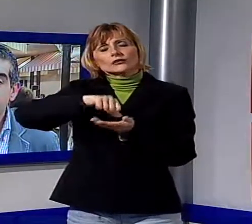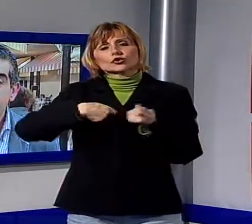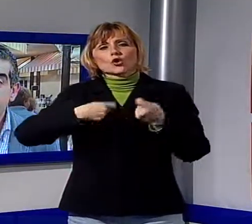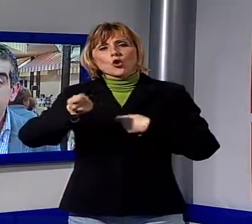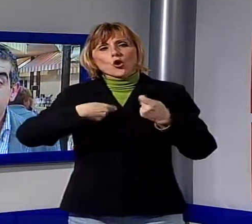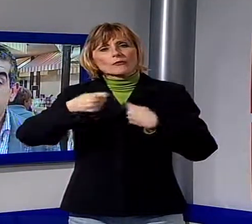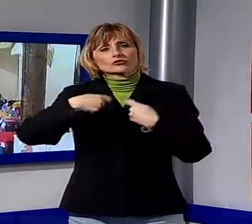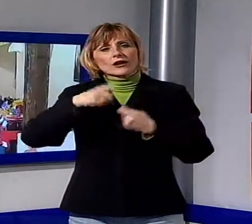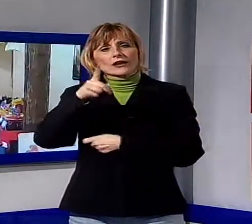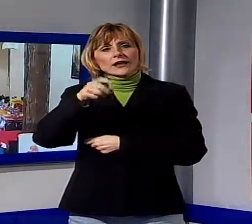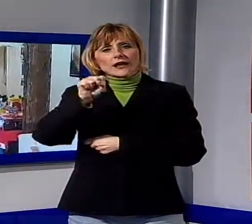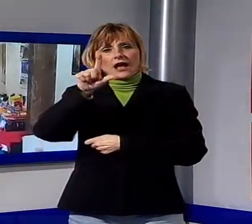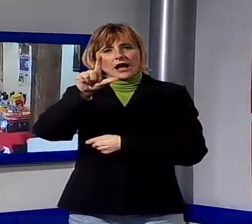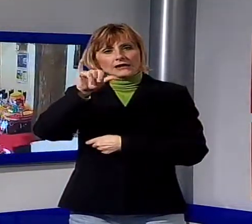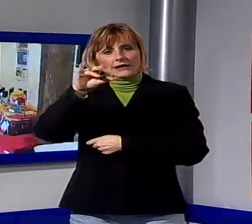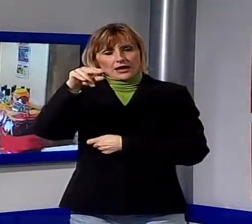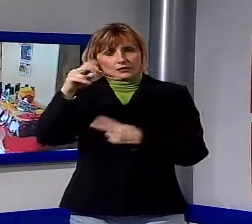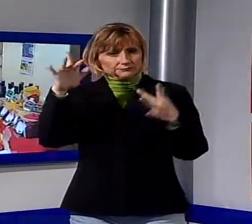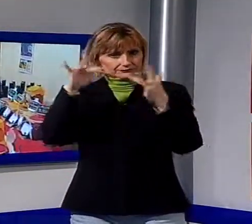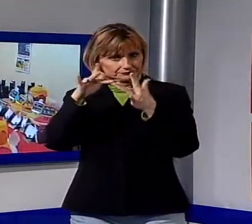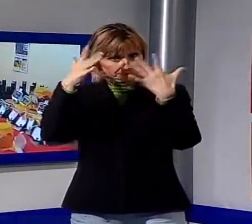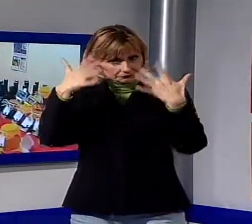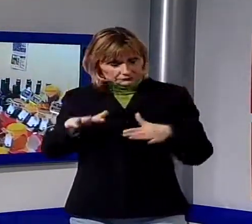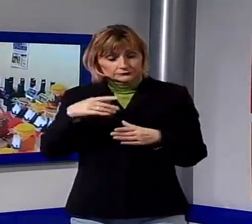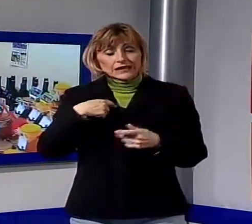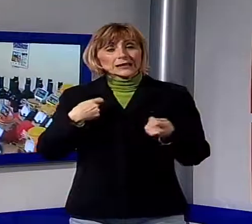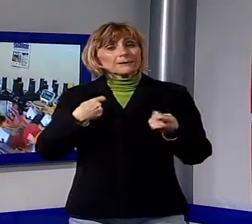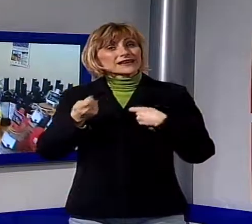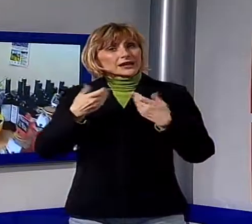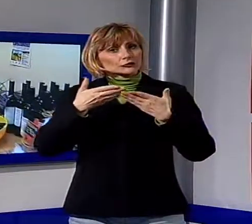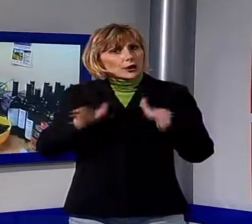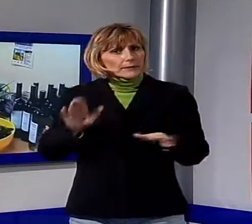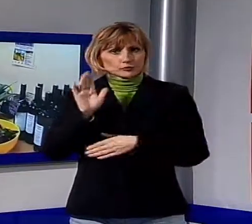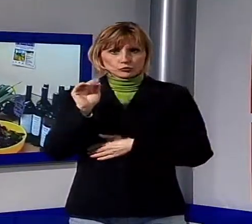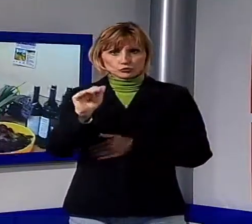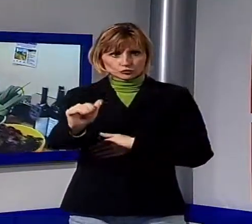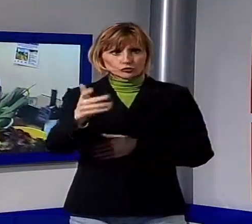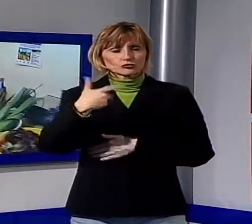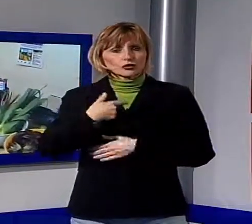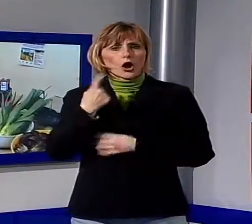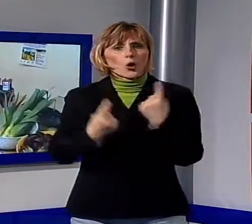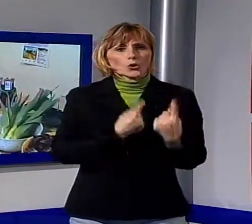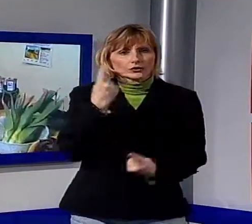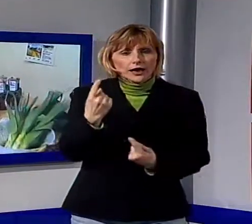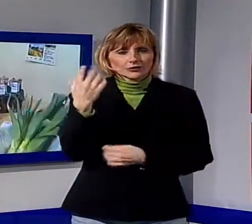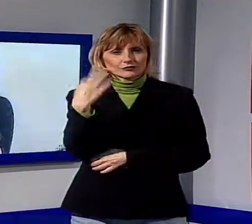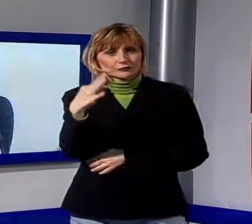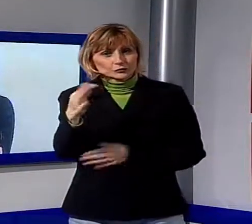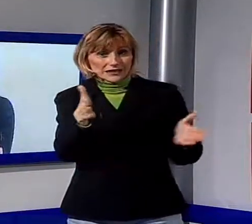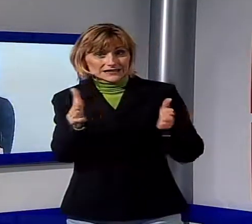Gallicano. All'interno del mercato, aperto tutti i giorni, si trovano ortaggi e frutta di stagione, ma si possono